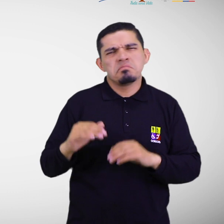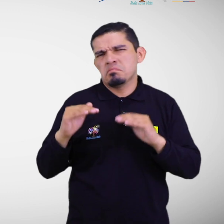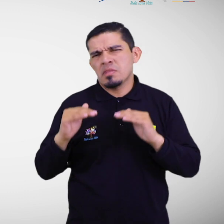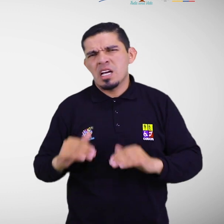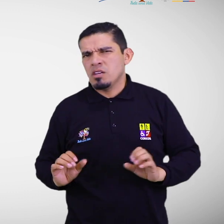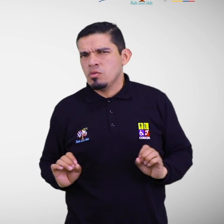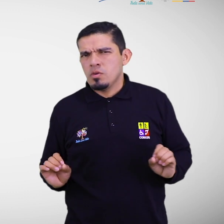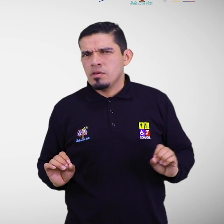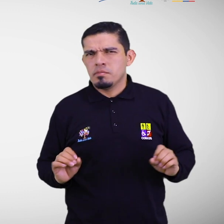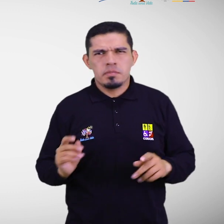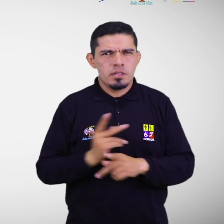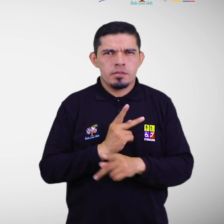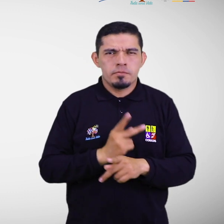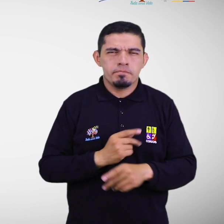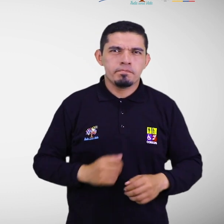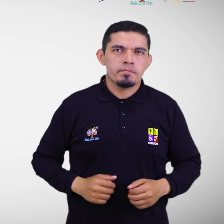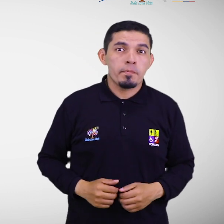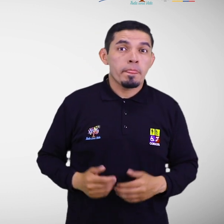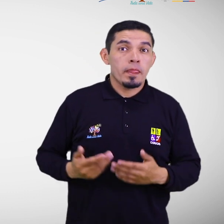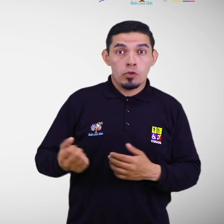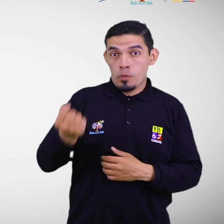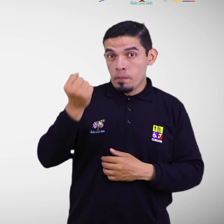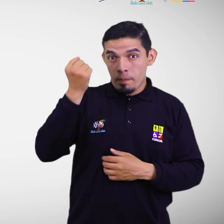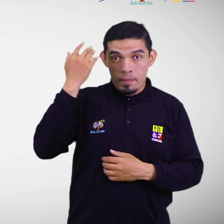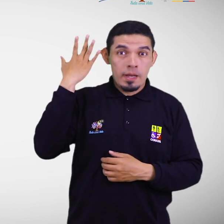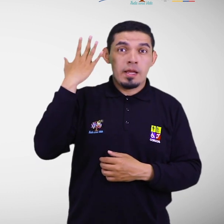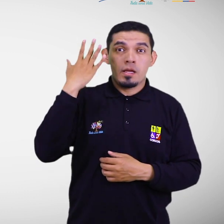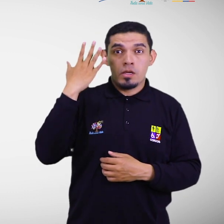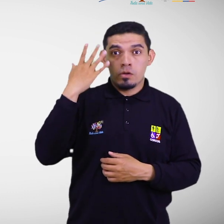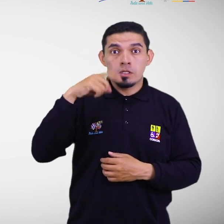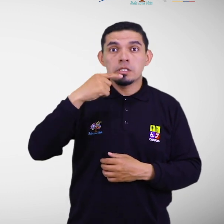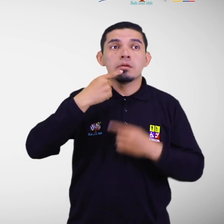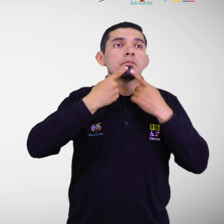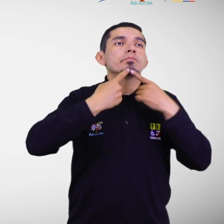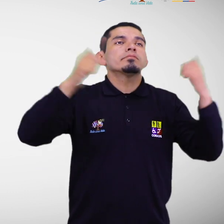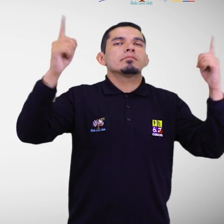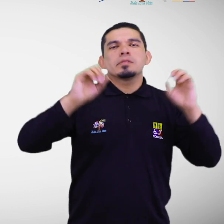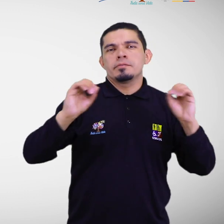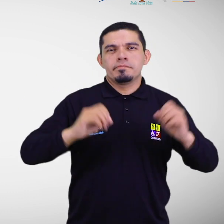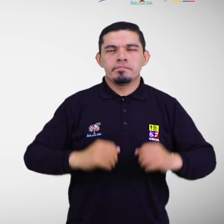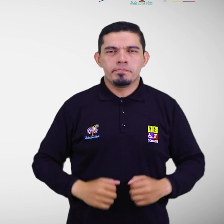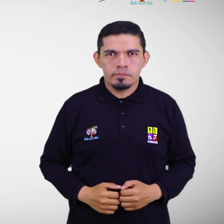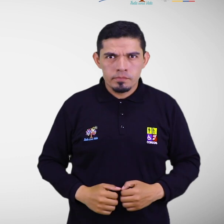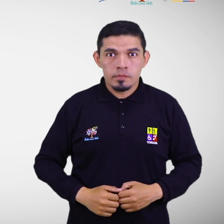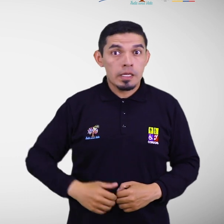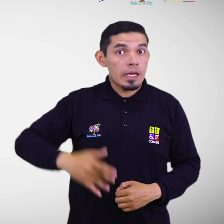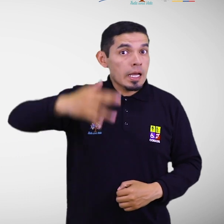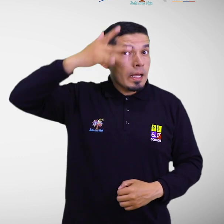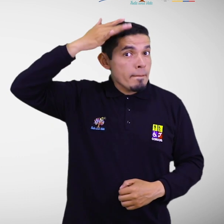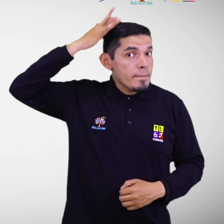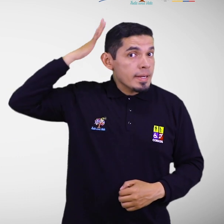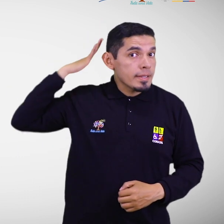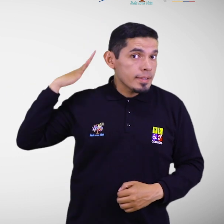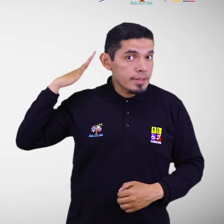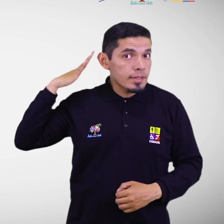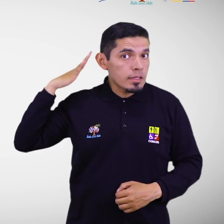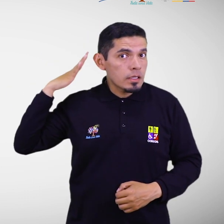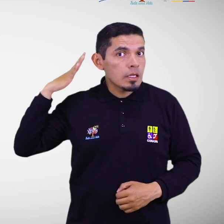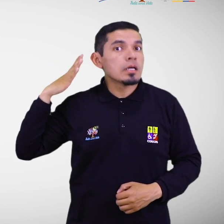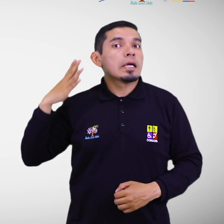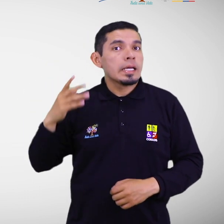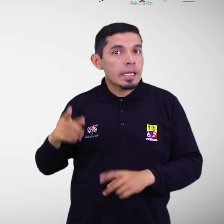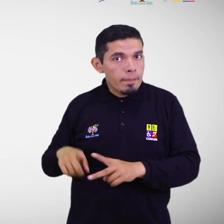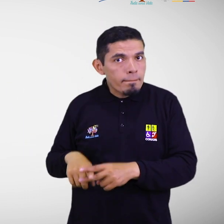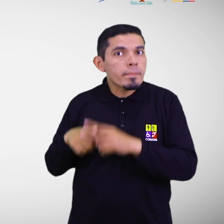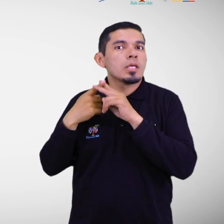peligroso. Este estado no necesita una declaratoria. Alerta amarilla. Activación de la amenaza.